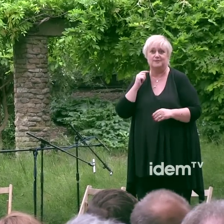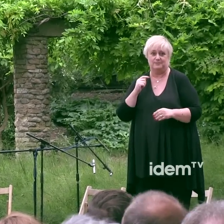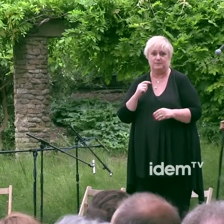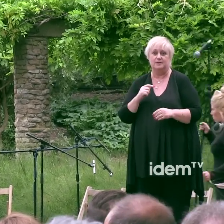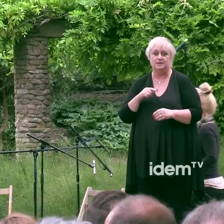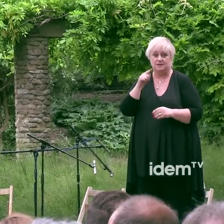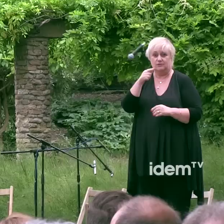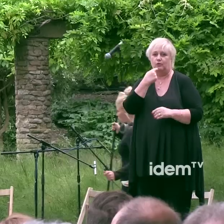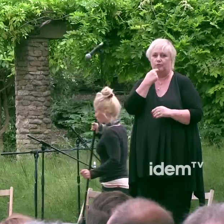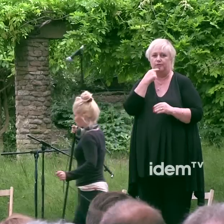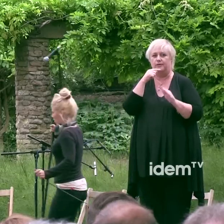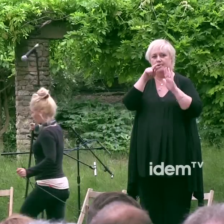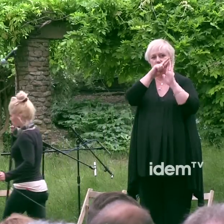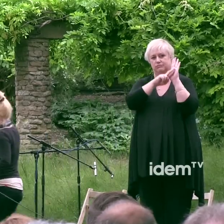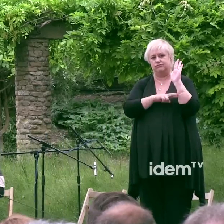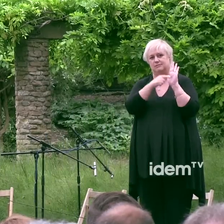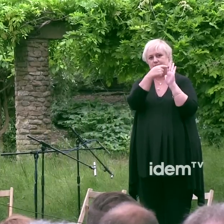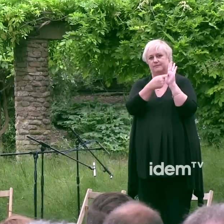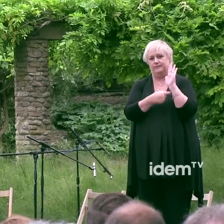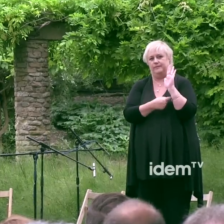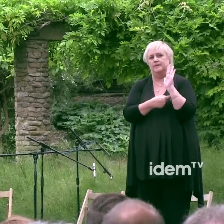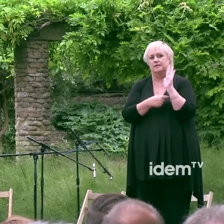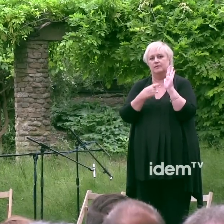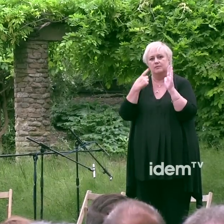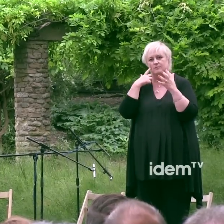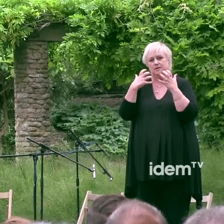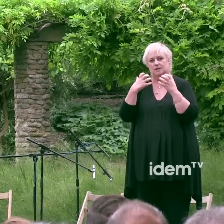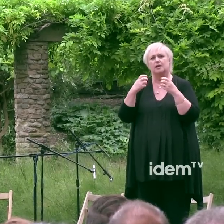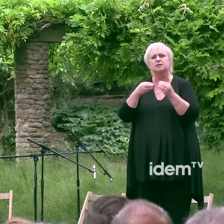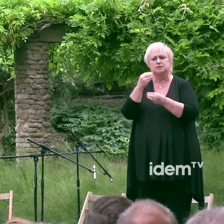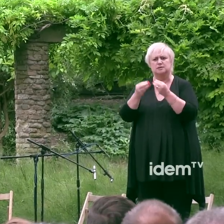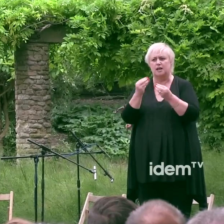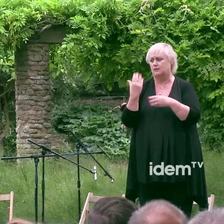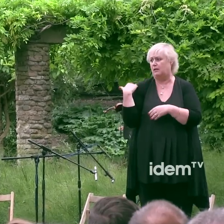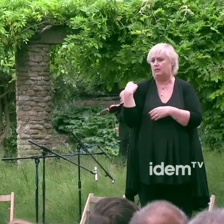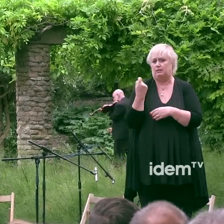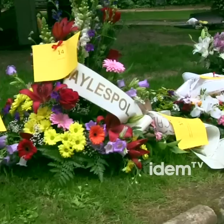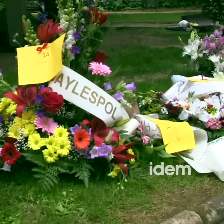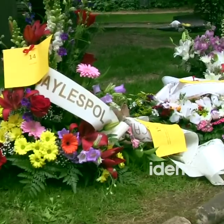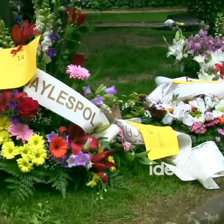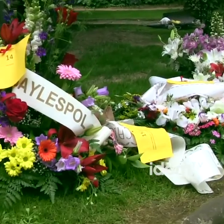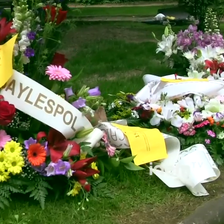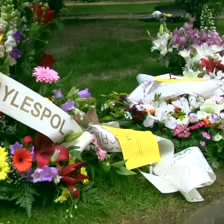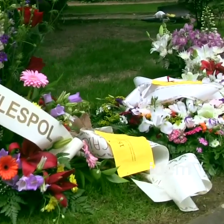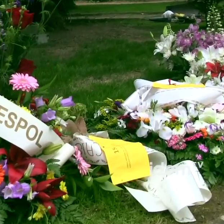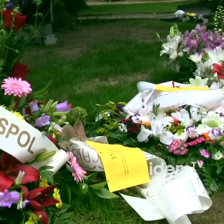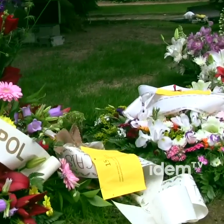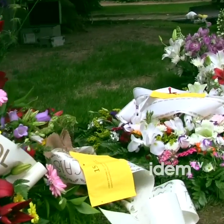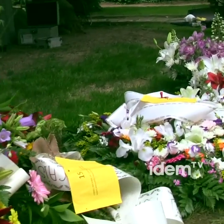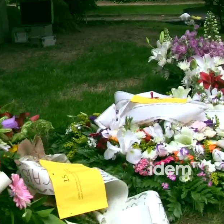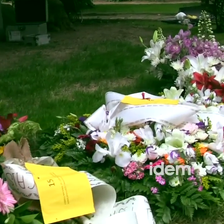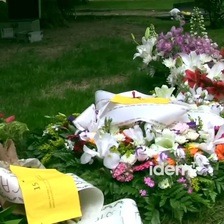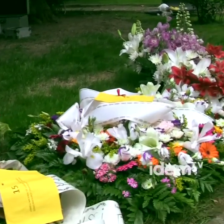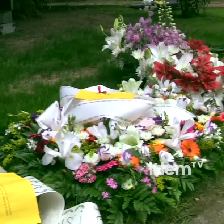Així ho indiquen les dades del sistema de vigilància epidemiològica de Catalunya, fetes públiques precisament fa pocs dies. Cal, doncs, no escatimar